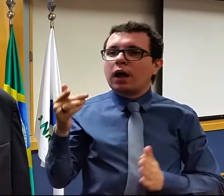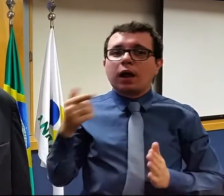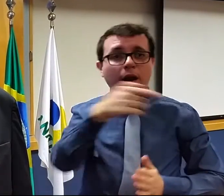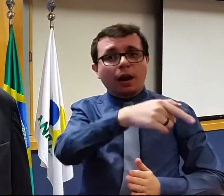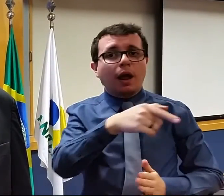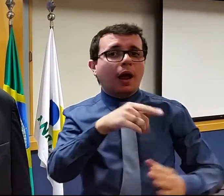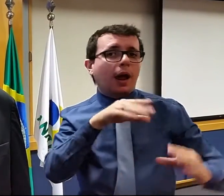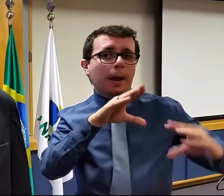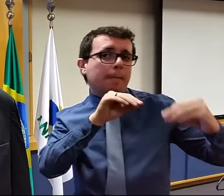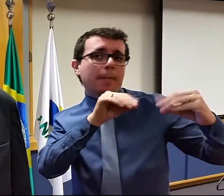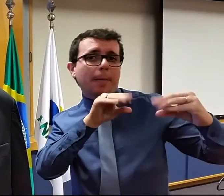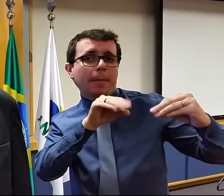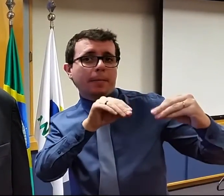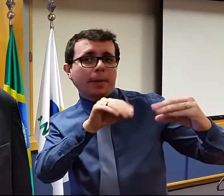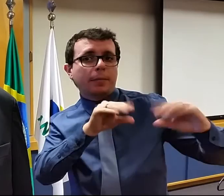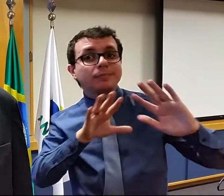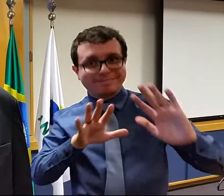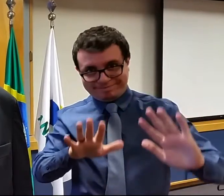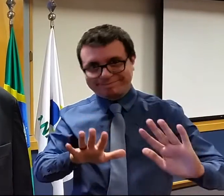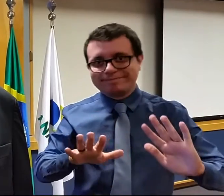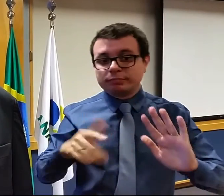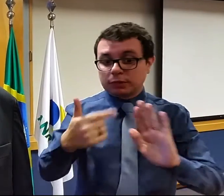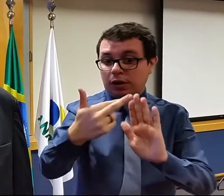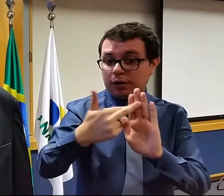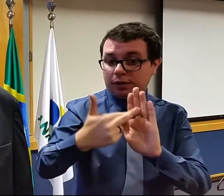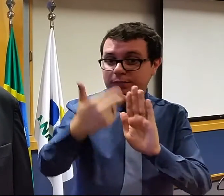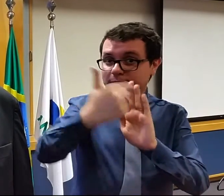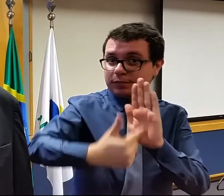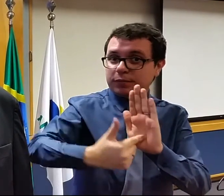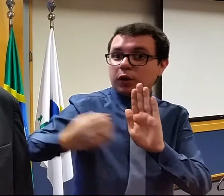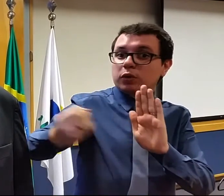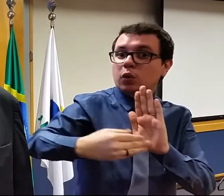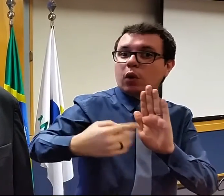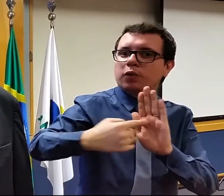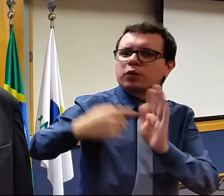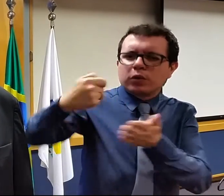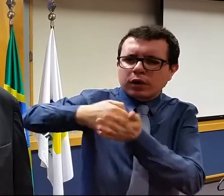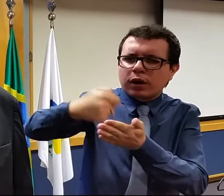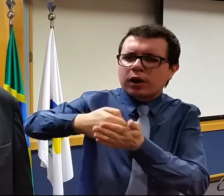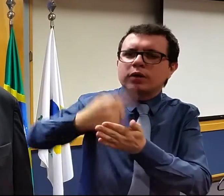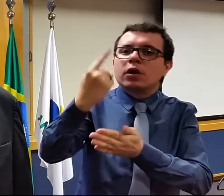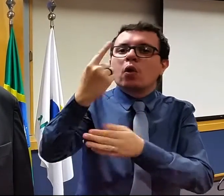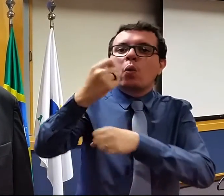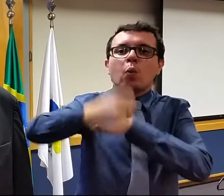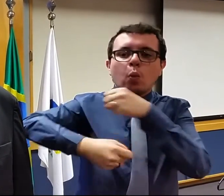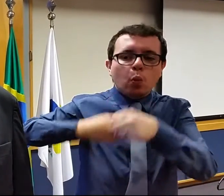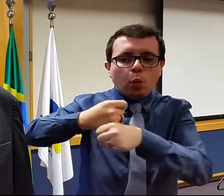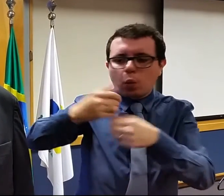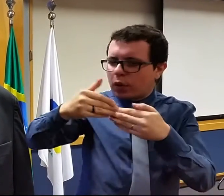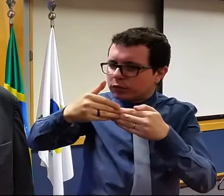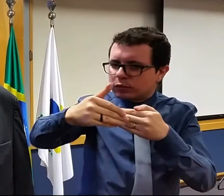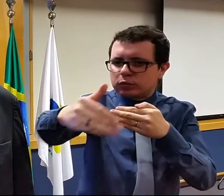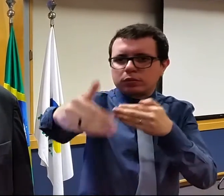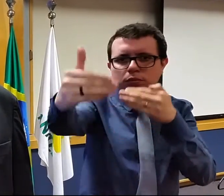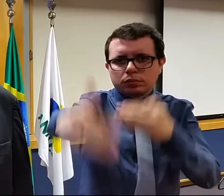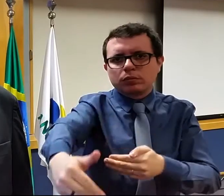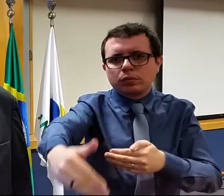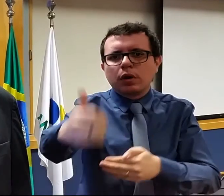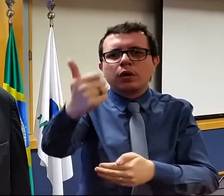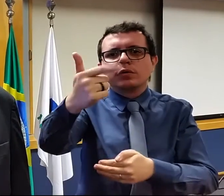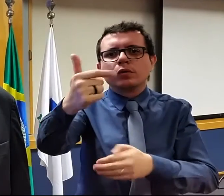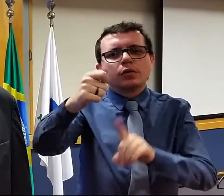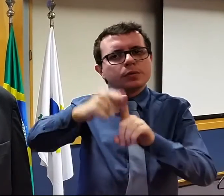por voz. Esse regulamento, ele garante que em um ano, exatamente 12